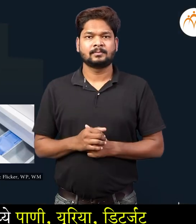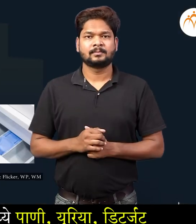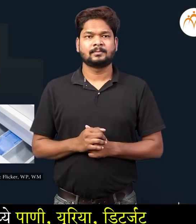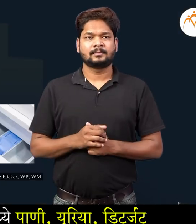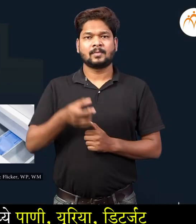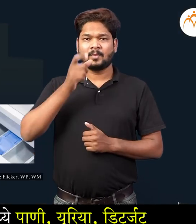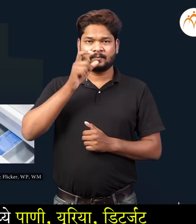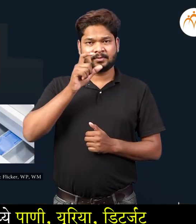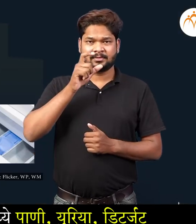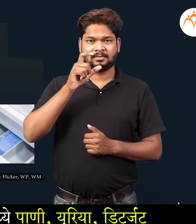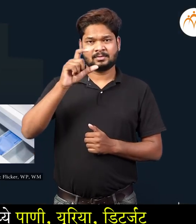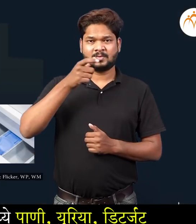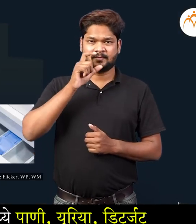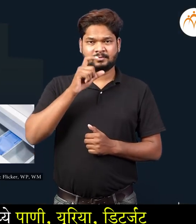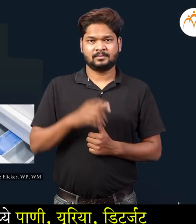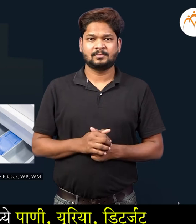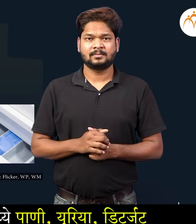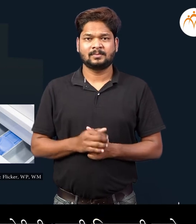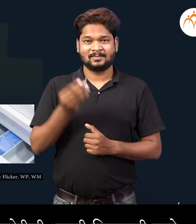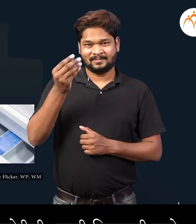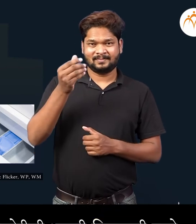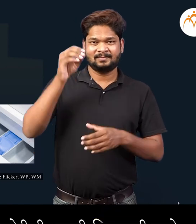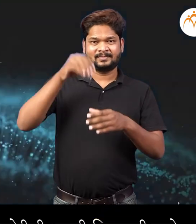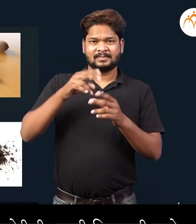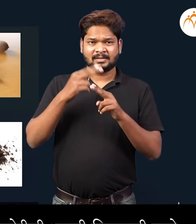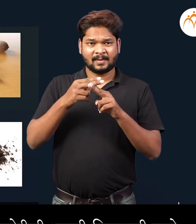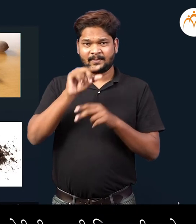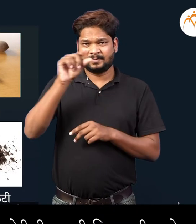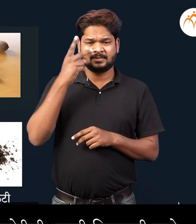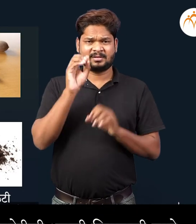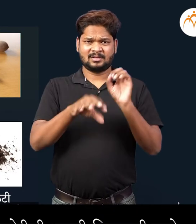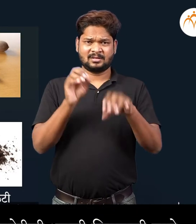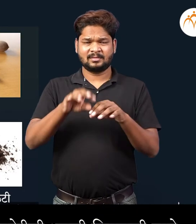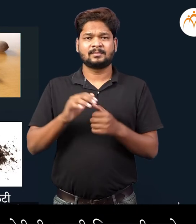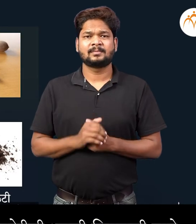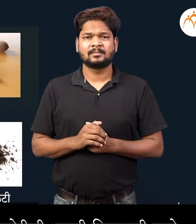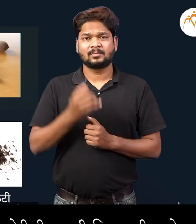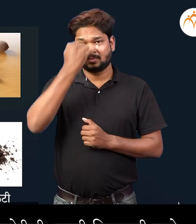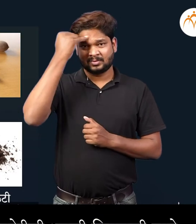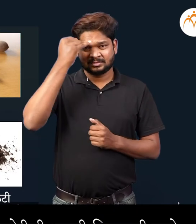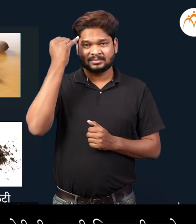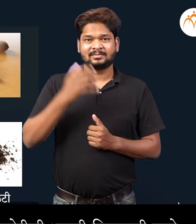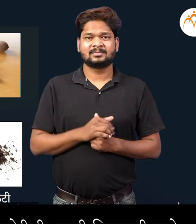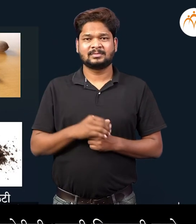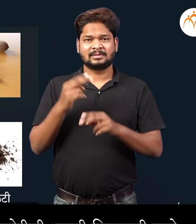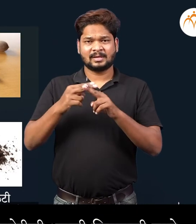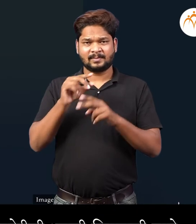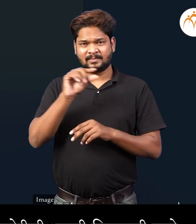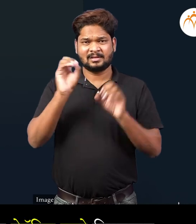डिटरजन पाओडरी त्या दी मिसरतात। कौफी चा भुख्टी मदे चिन्चो के चिकोरी ची भुख्टी मिसर ले जाते,